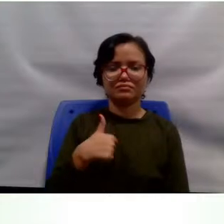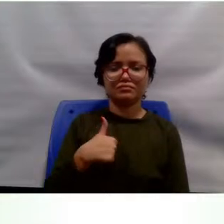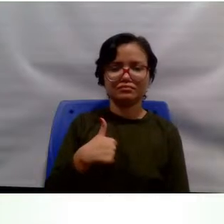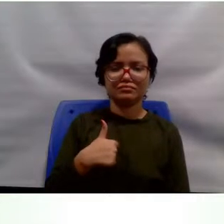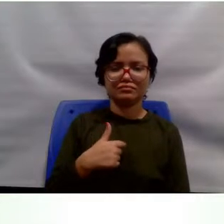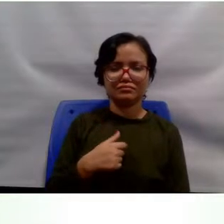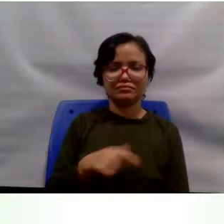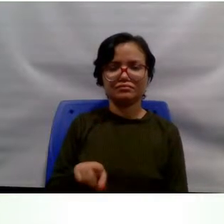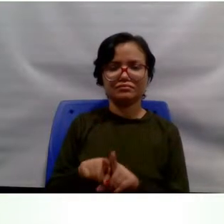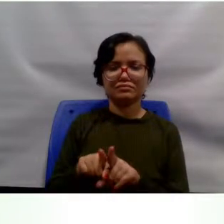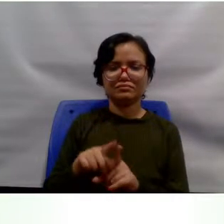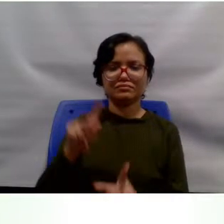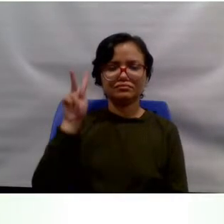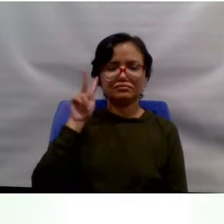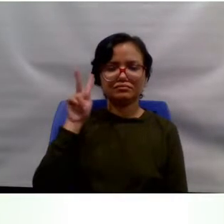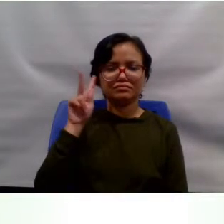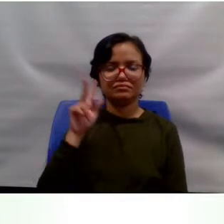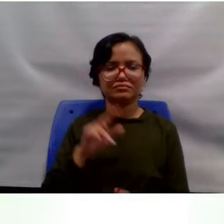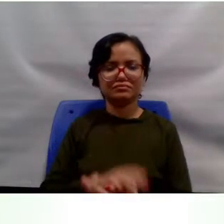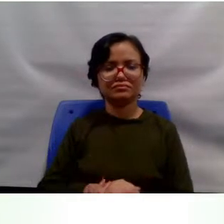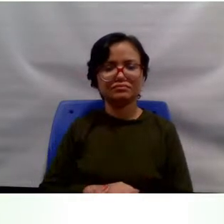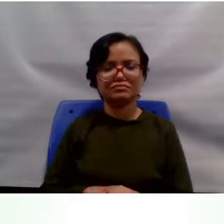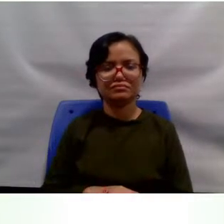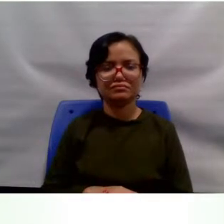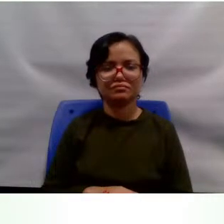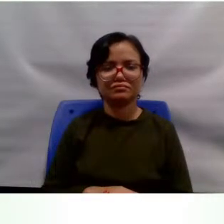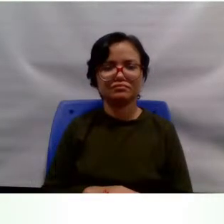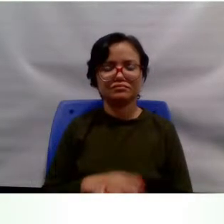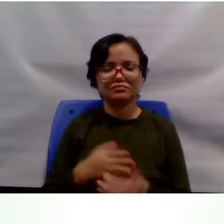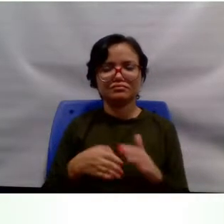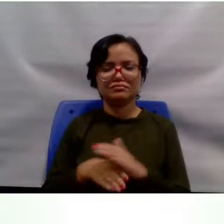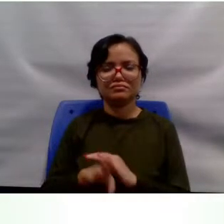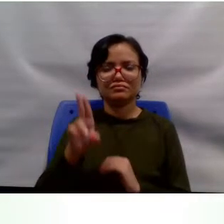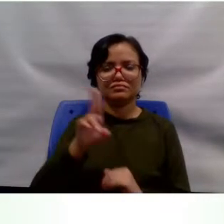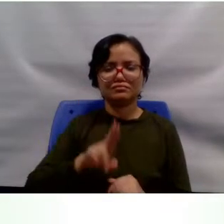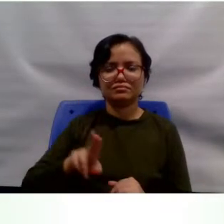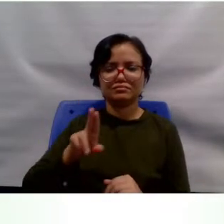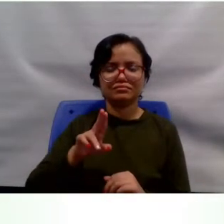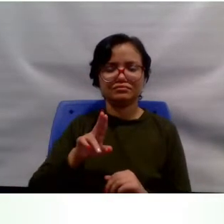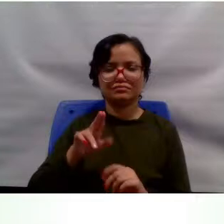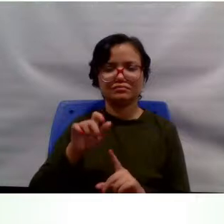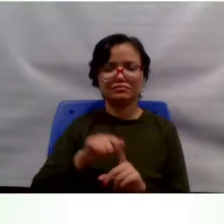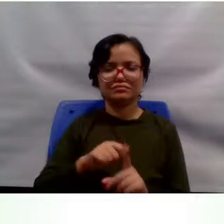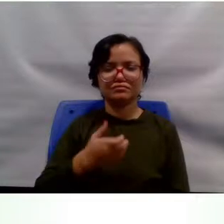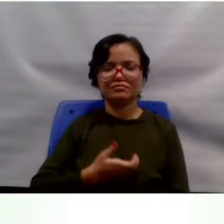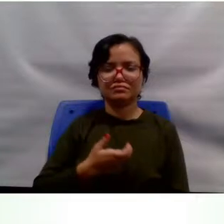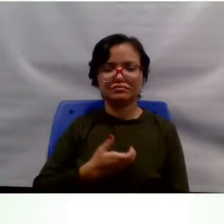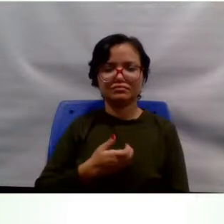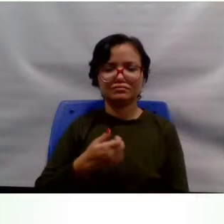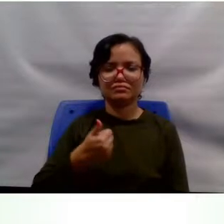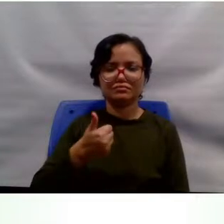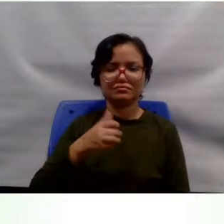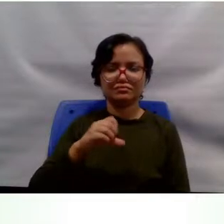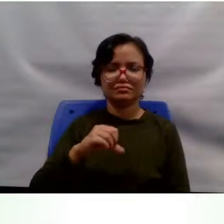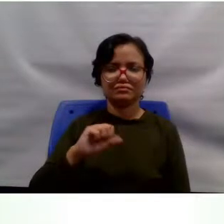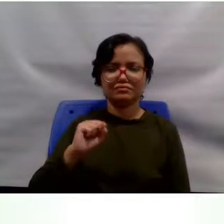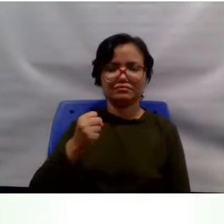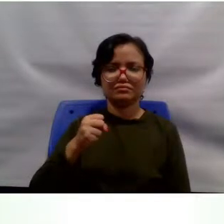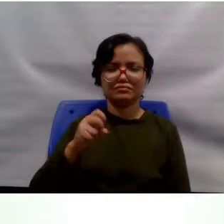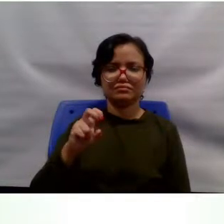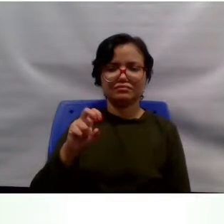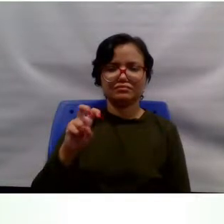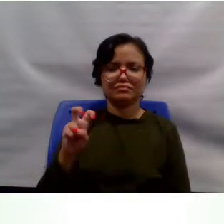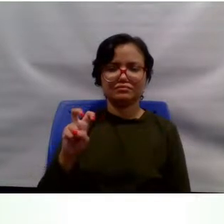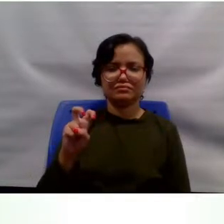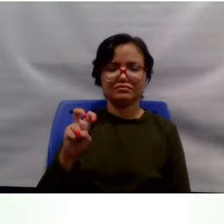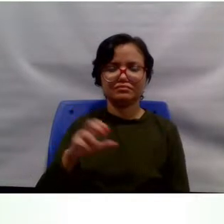historiadora. Então, eu tenho, eu entrei na universidade em dezembro de 1985, tenho mais de